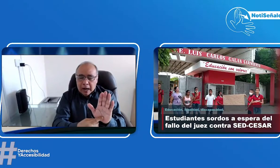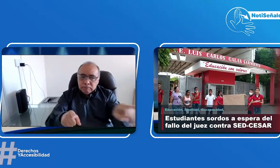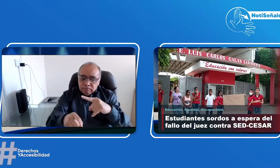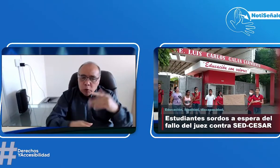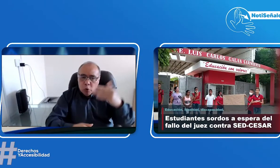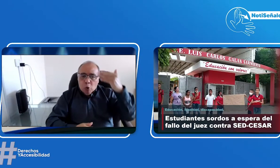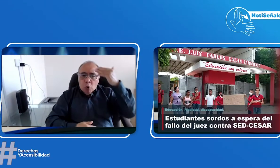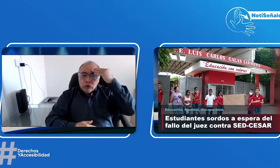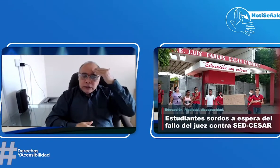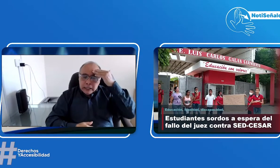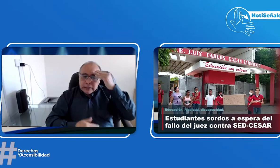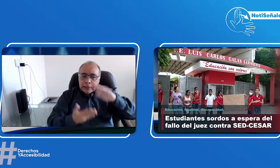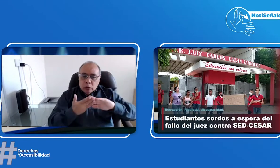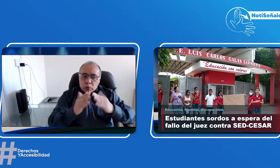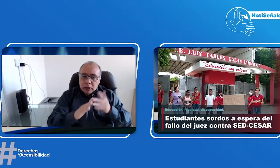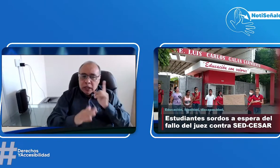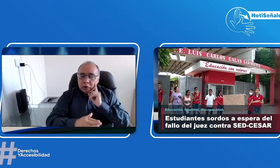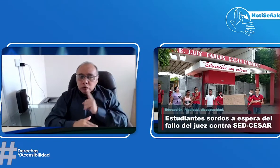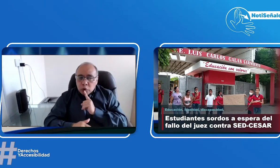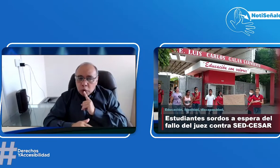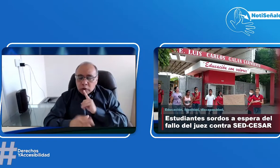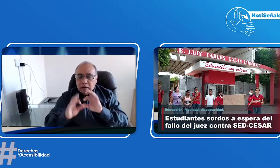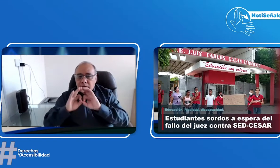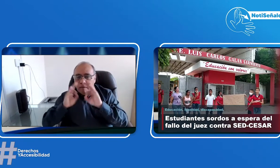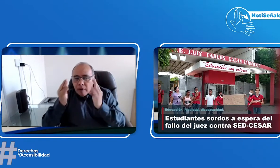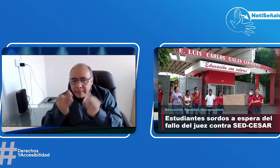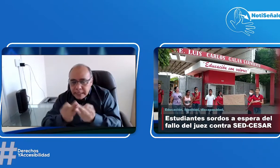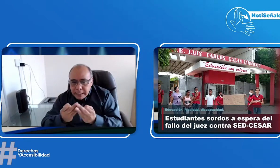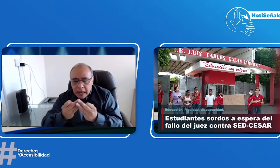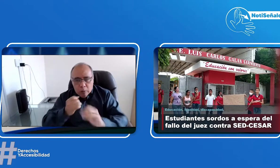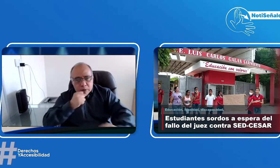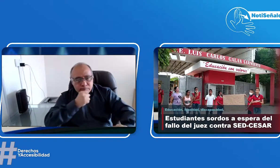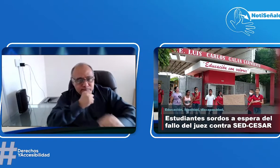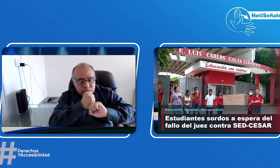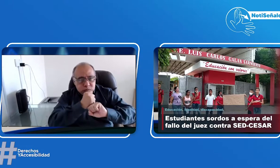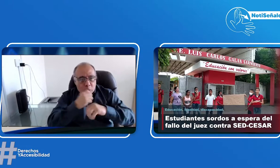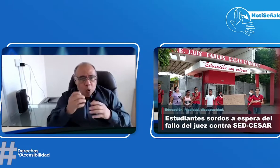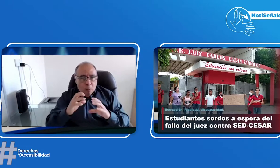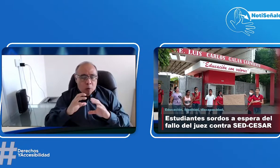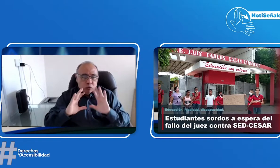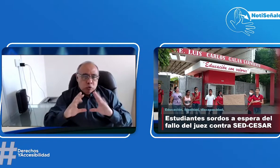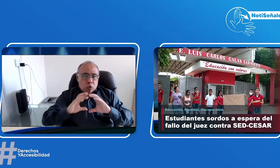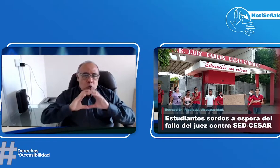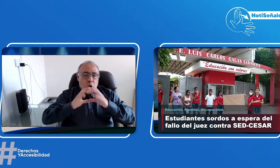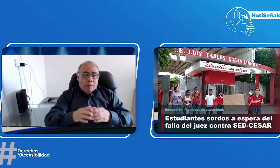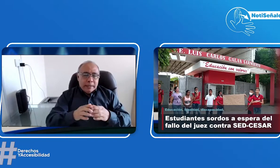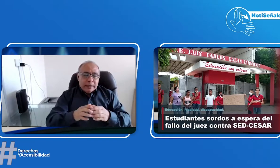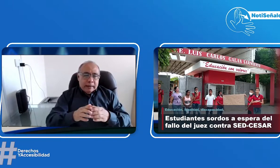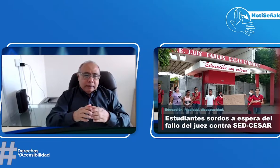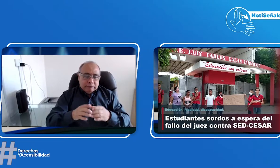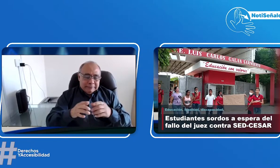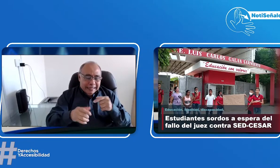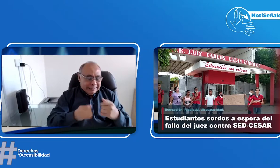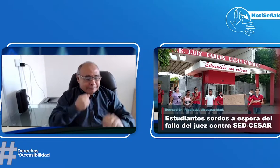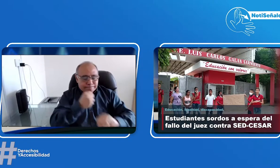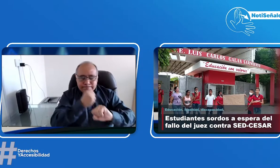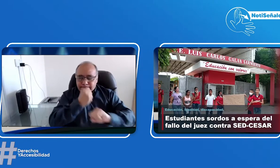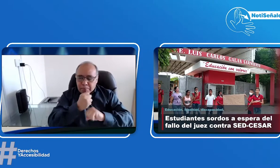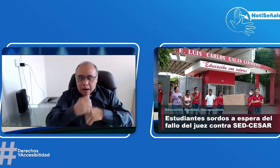en este tema del sector educativo, de allí que tengamos que seguir haciendo esta toma de conciencia con comunidad sorda, con